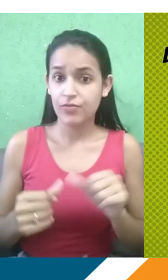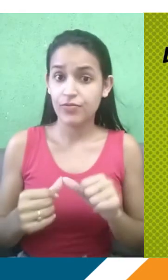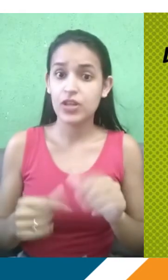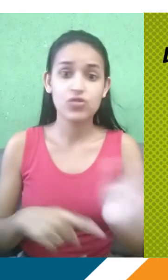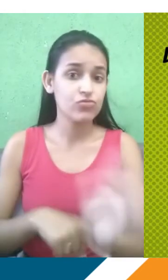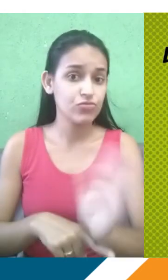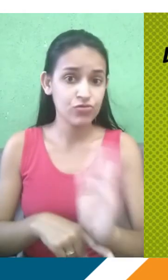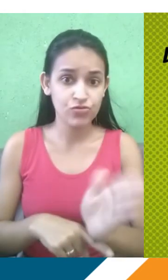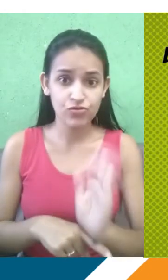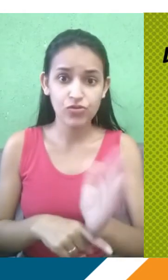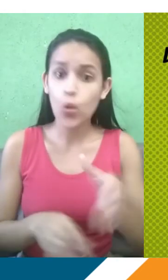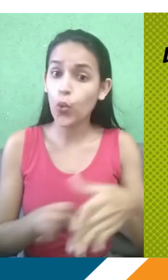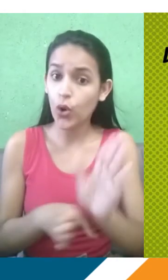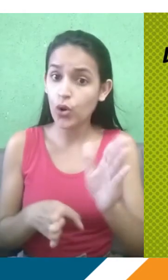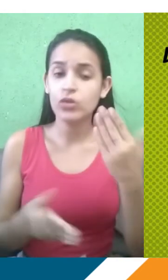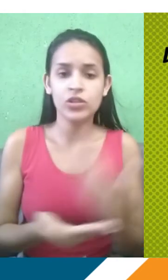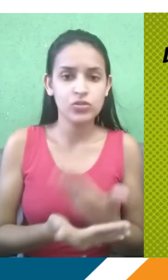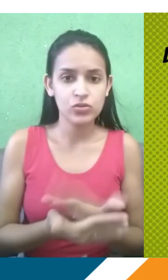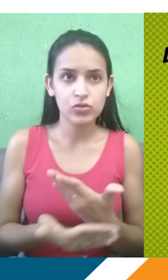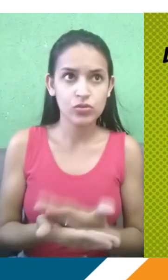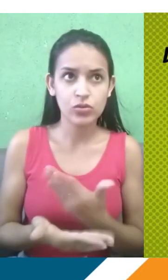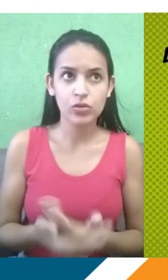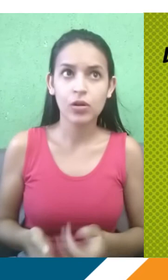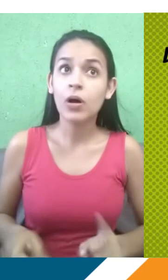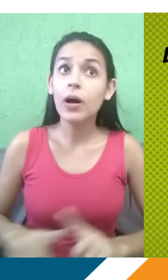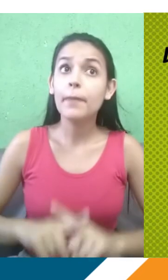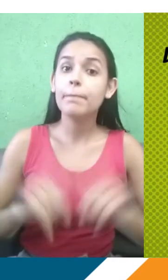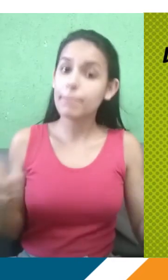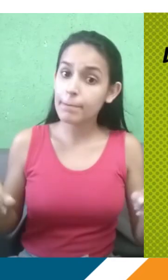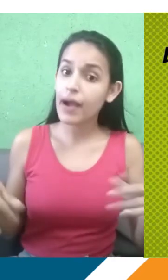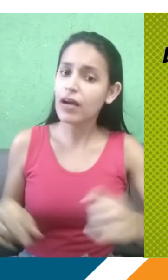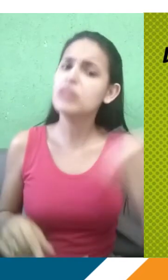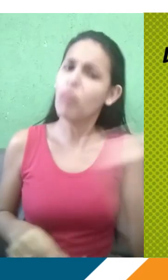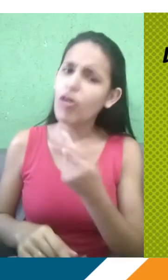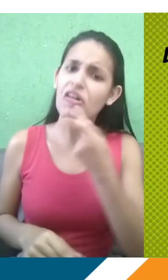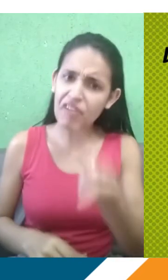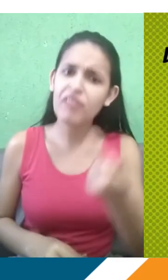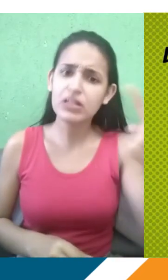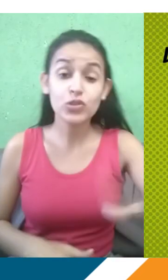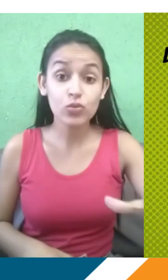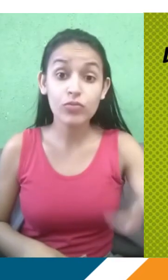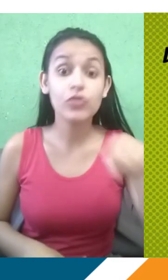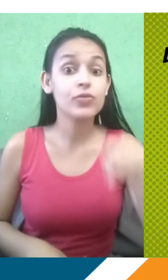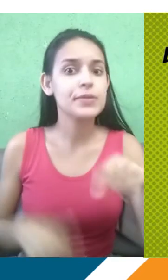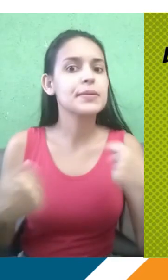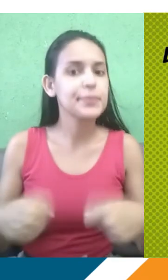estrangeiras, quanto dicas e estratégias para vocês fazerem qualquer outra prova. Mas é sempre válido ressaltar que vocês precisam ter um